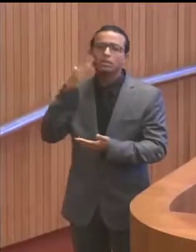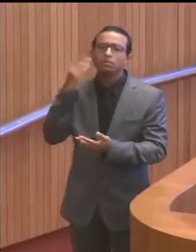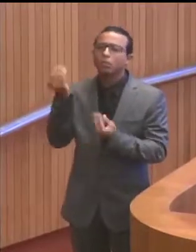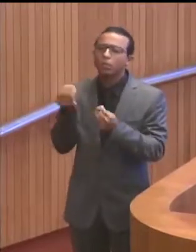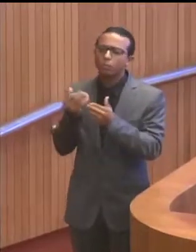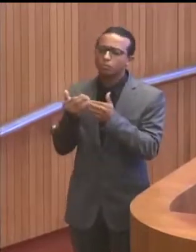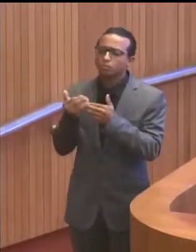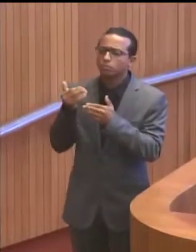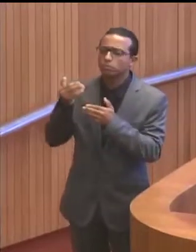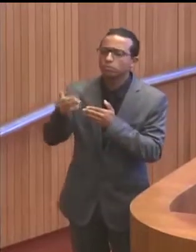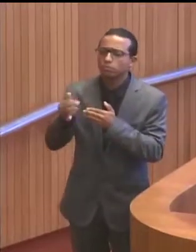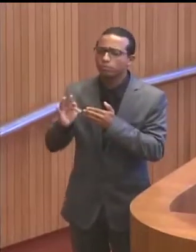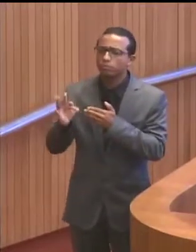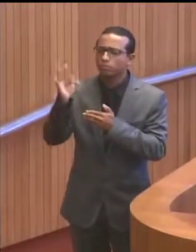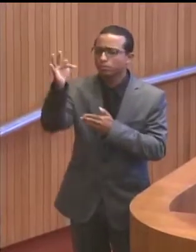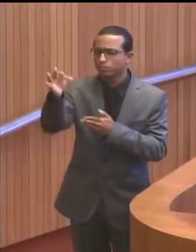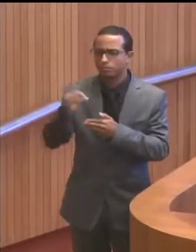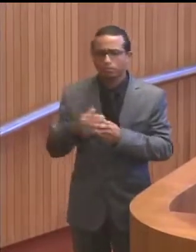futuras.